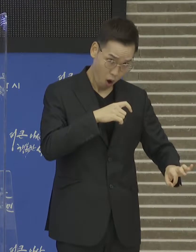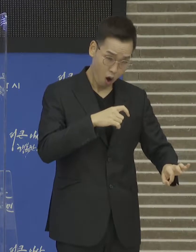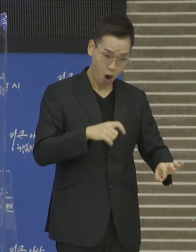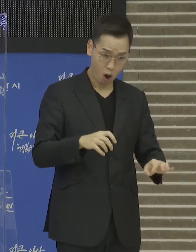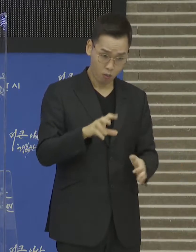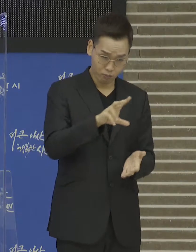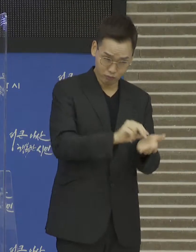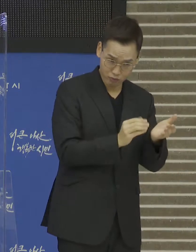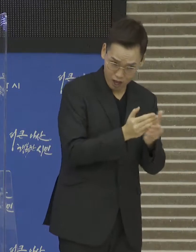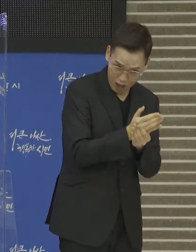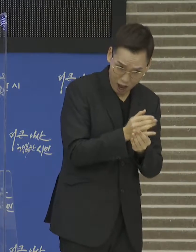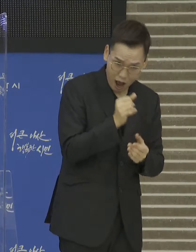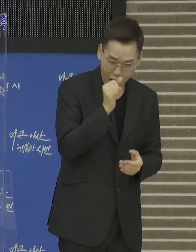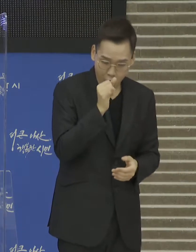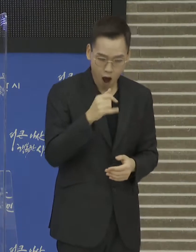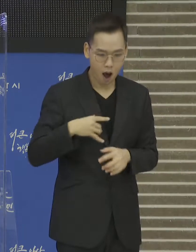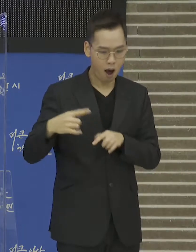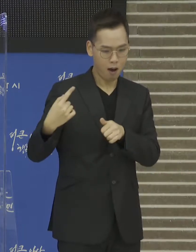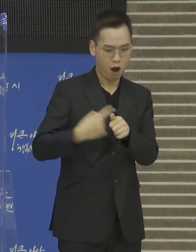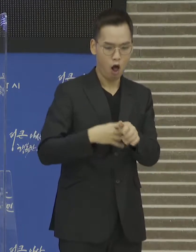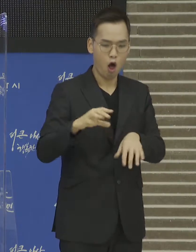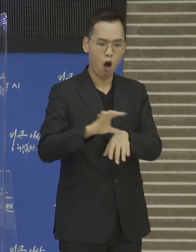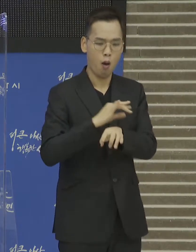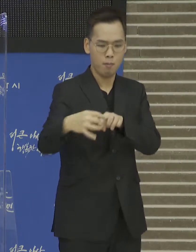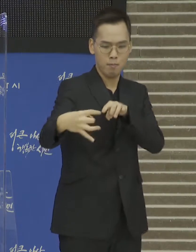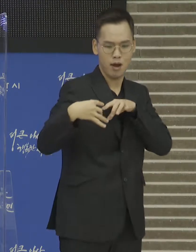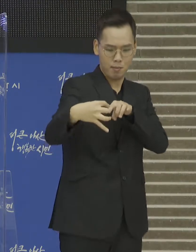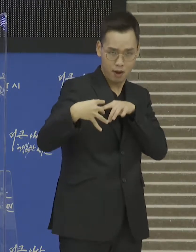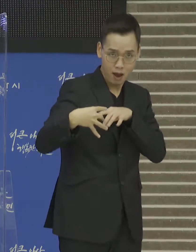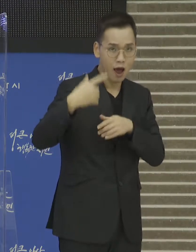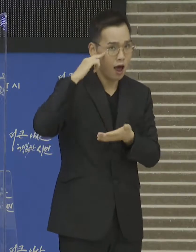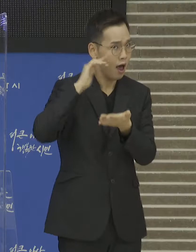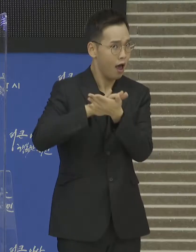구축하기 위한 사업으로 금년말 완료 예정입니다.